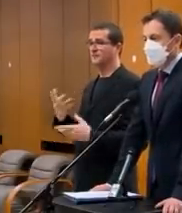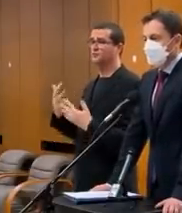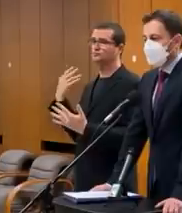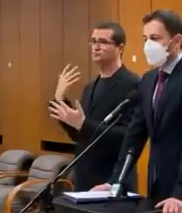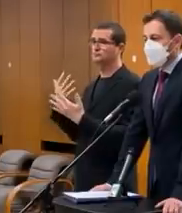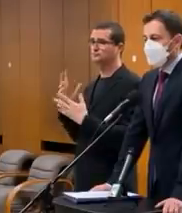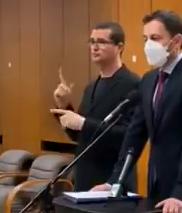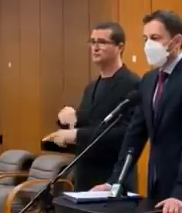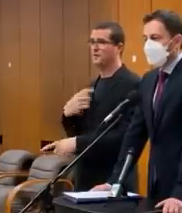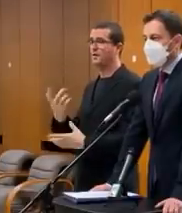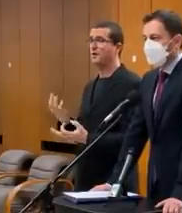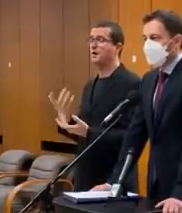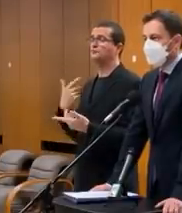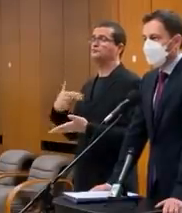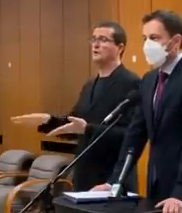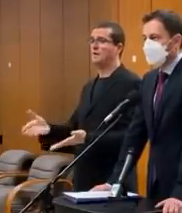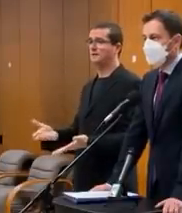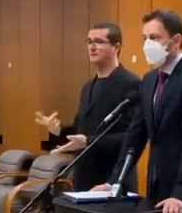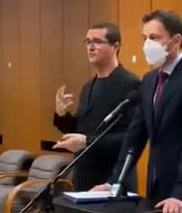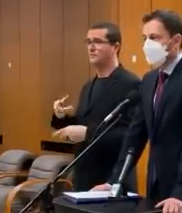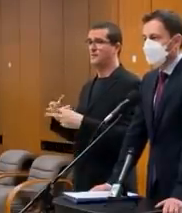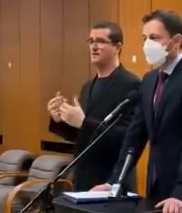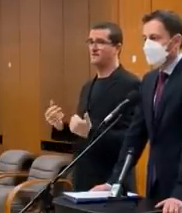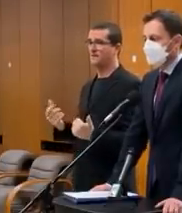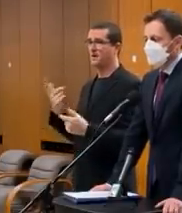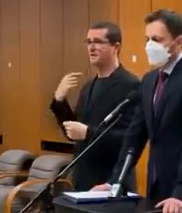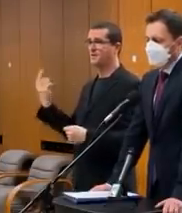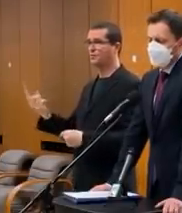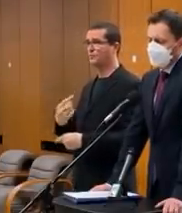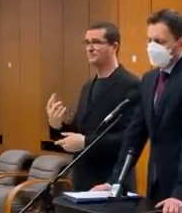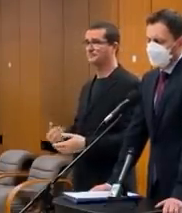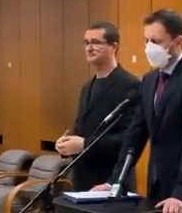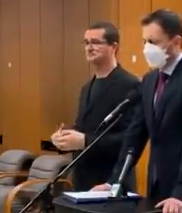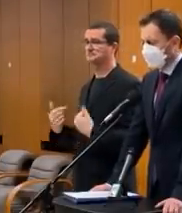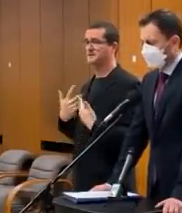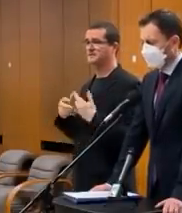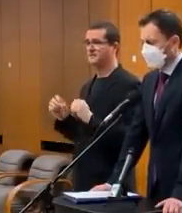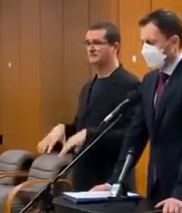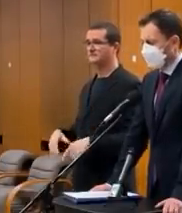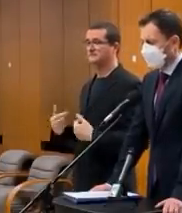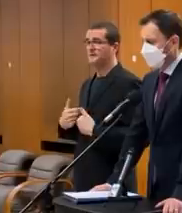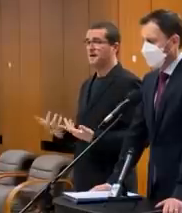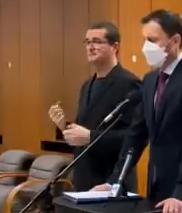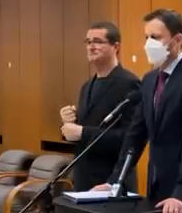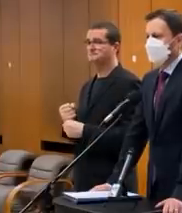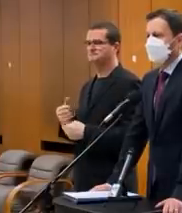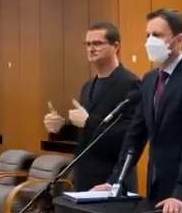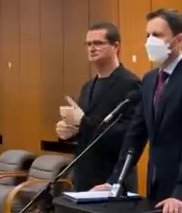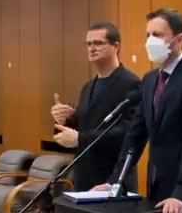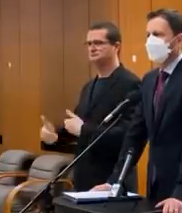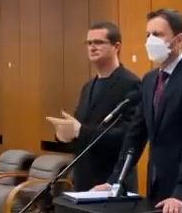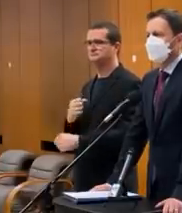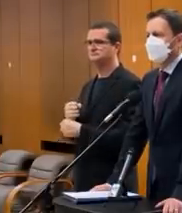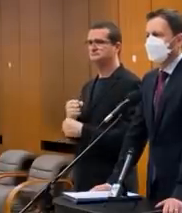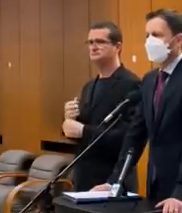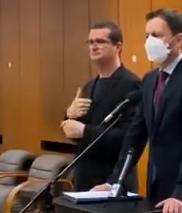už niekoľko dňov. Ale čo s tým teda? Lebo niekoľma na to ani váha, ale ani obyvateľov. Ja sa nevzdávam ako pozrite. Ja pracujem veľmi intenzívne na tom, aby